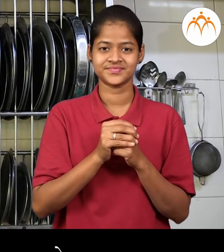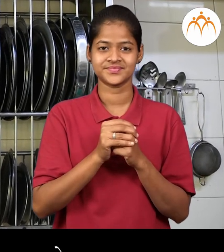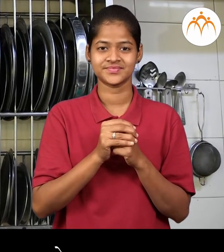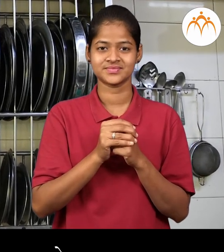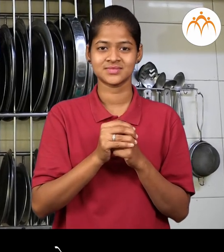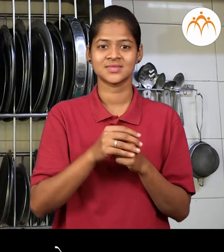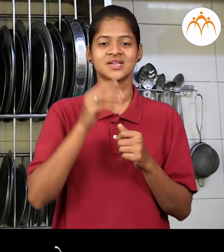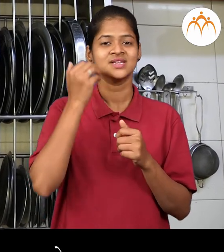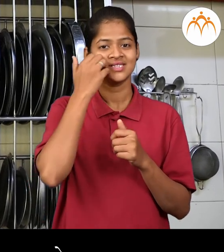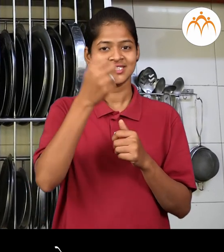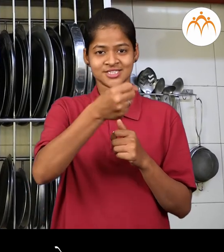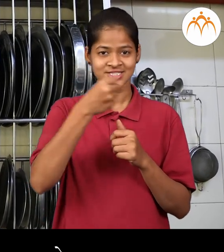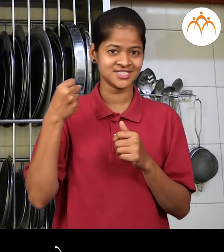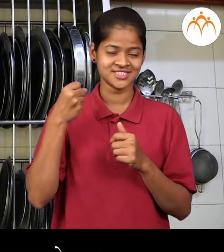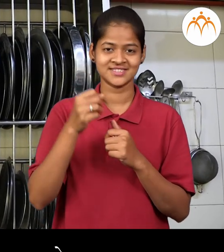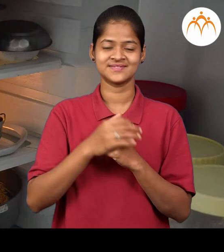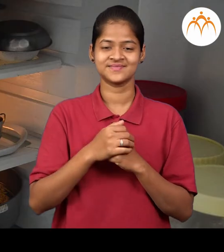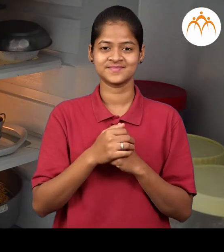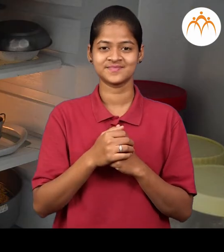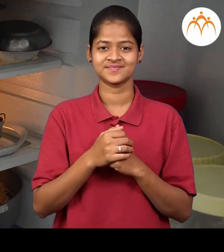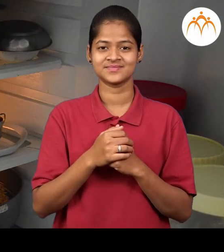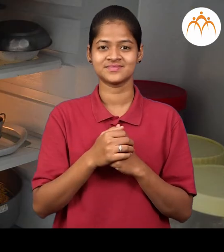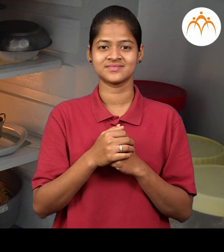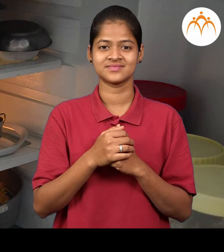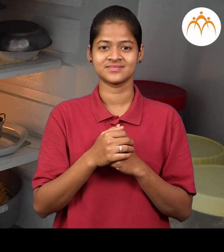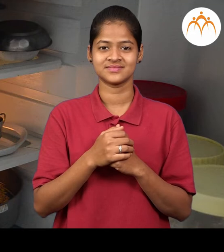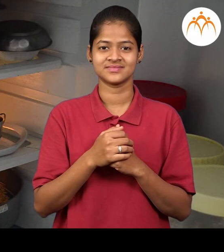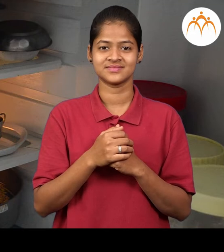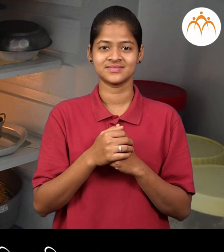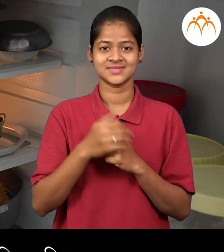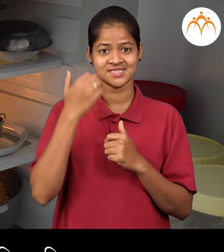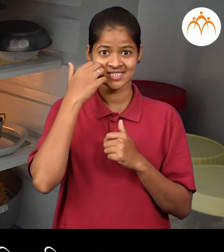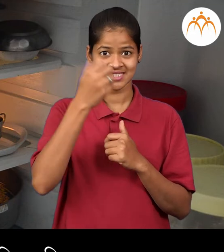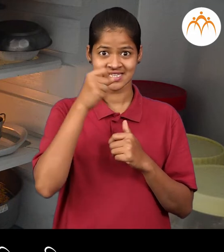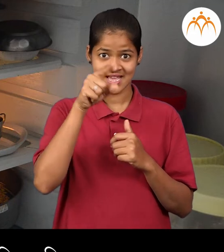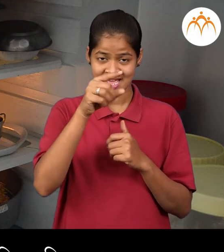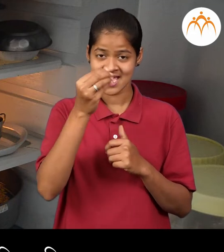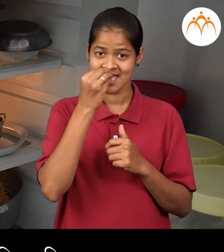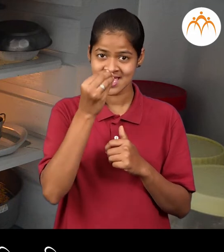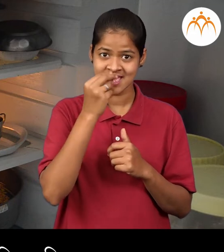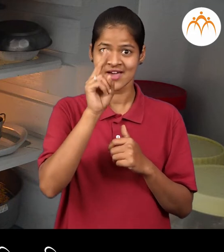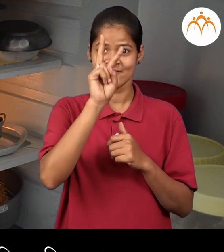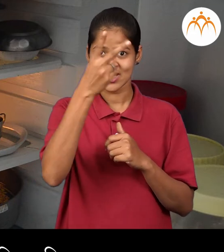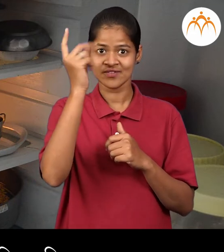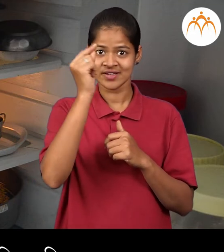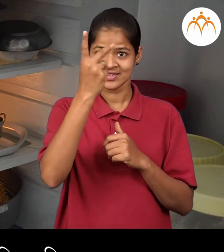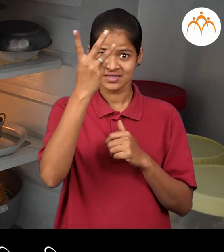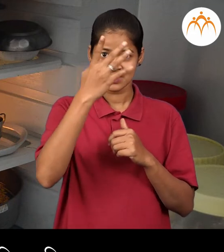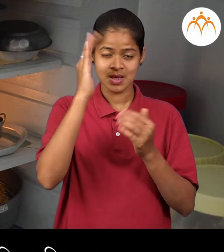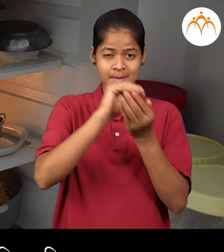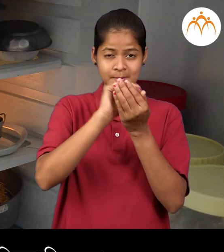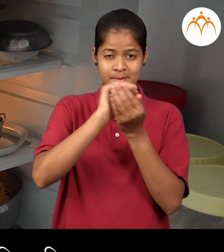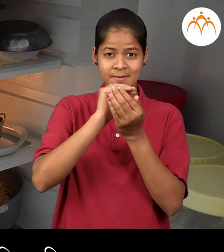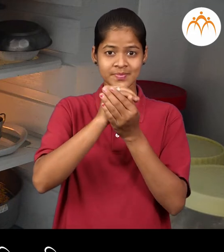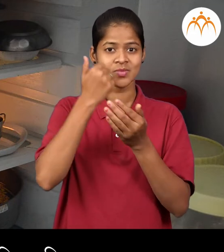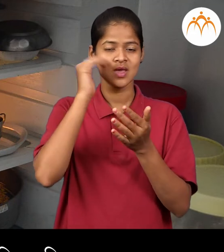ठेवतात फ्रिज फ्रिज मधे पदार्थ जास्त